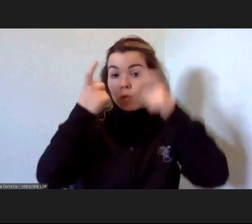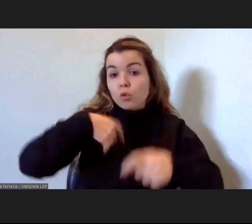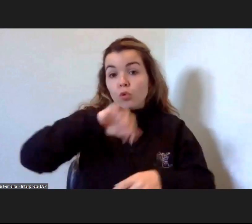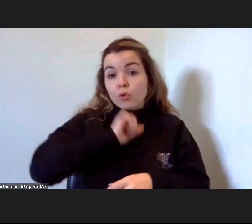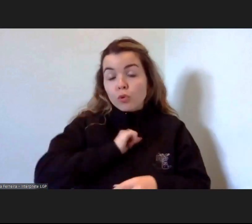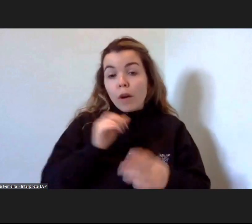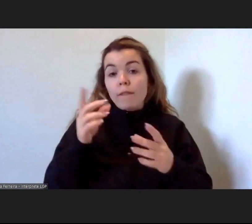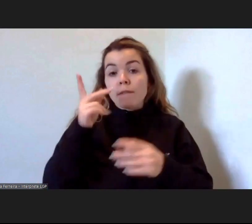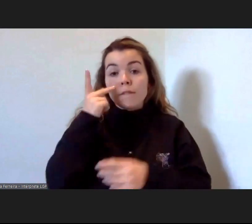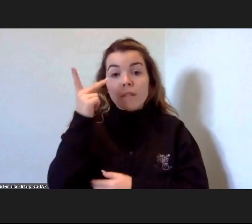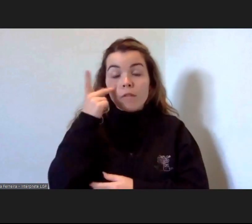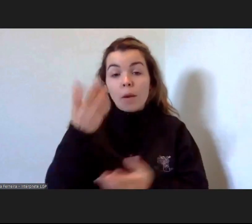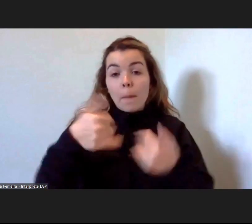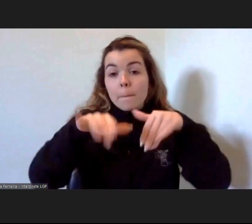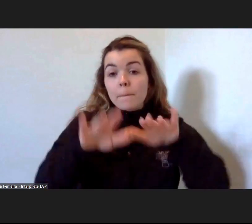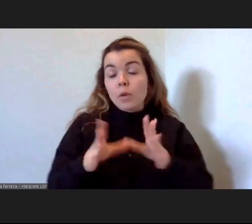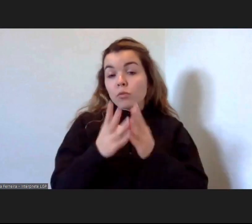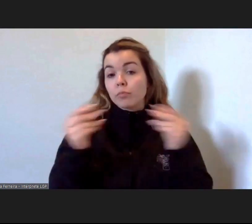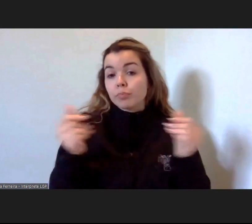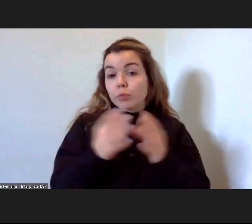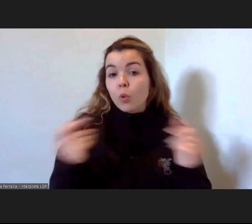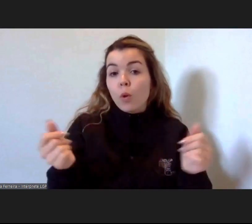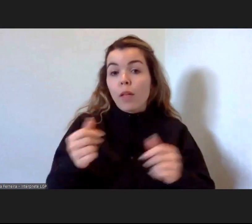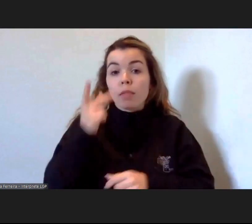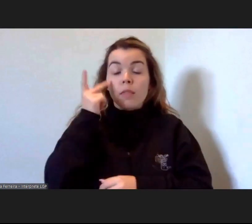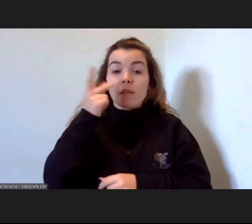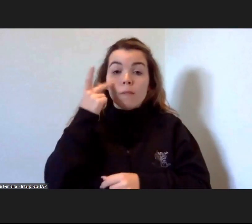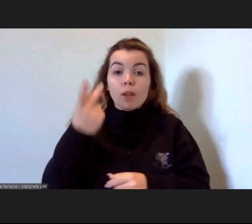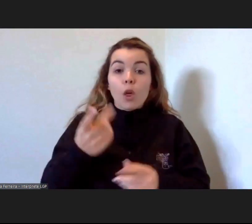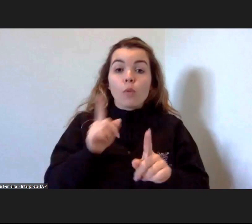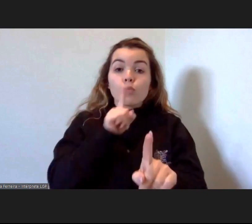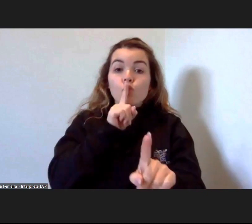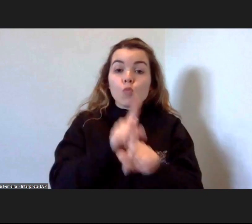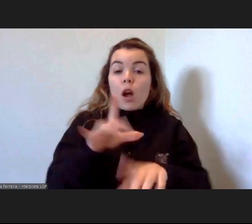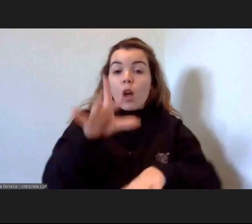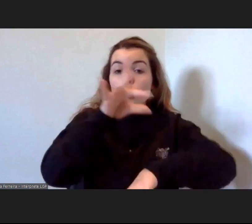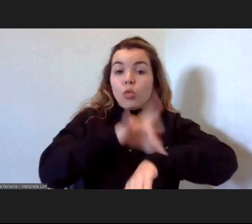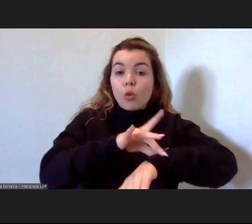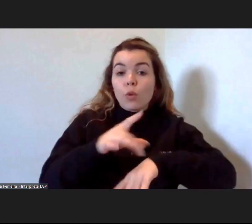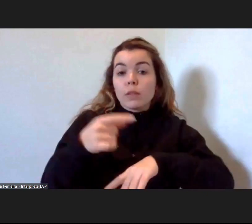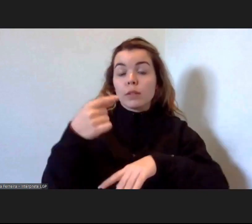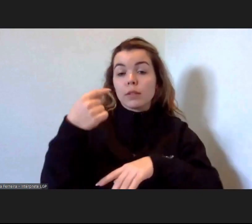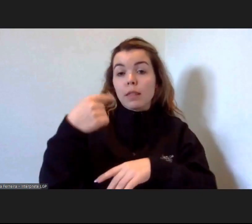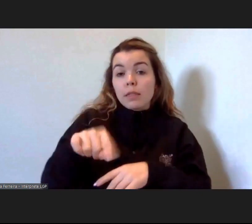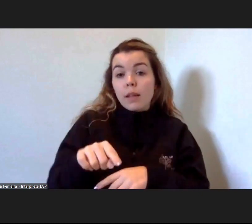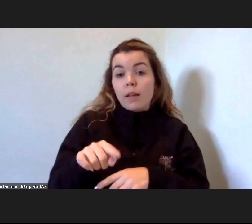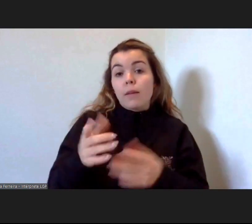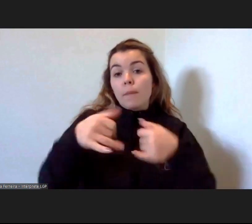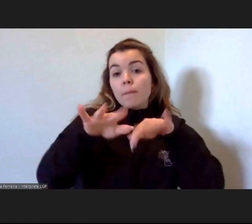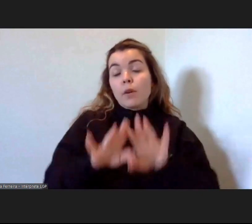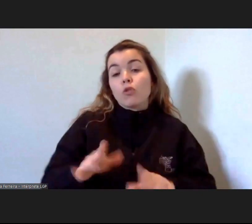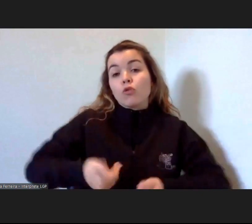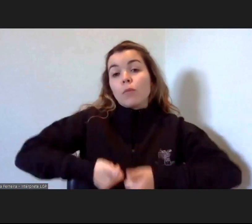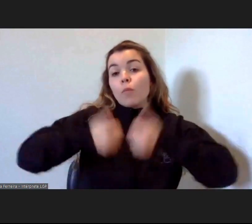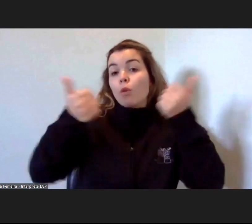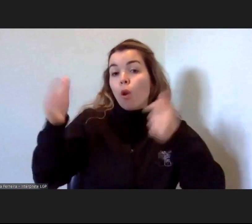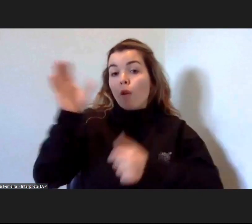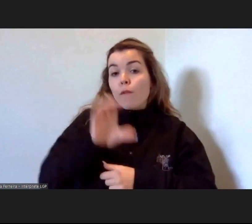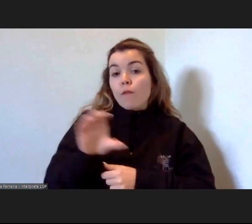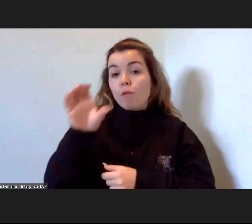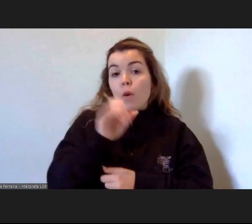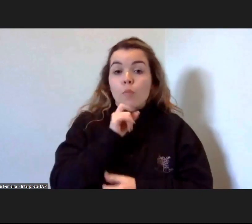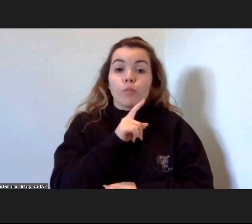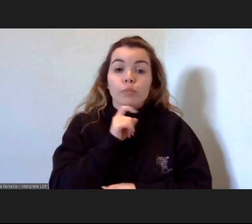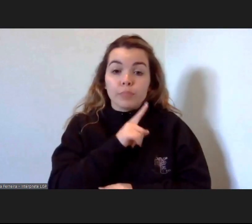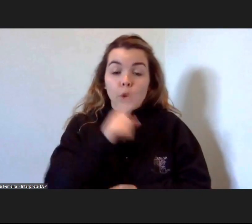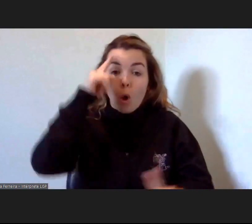com esta condição de doença da melhor forma possível e é isso